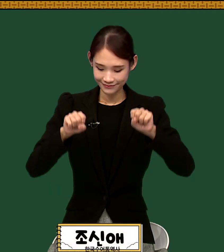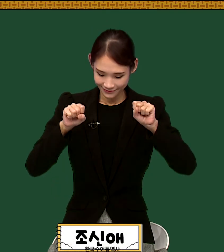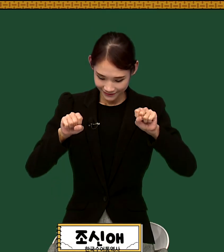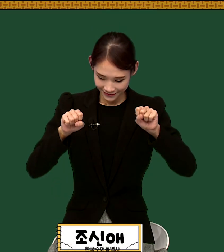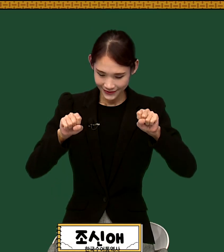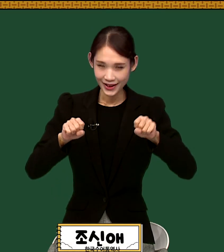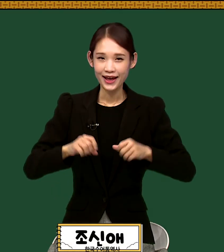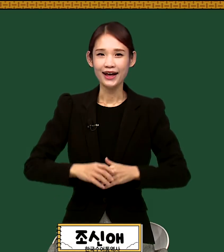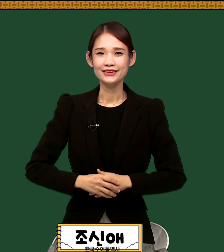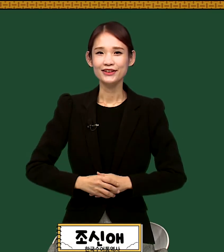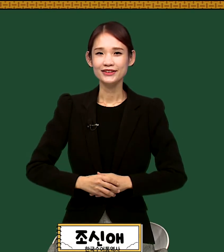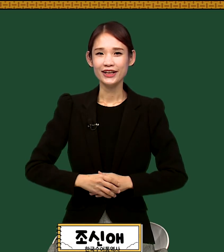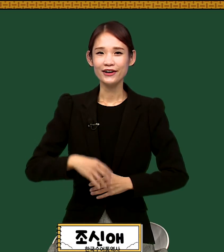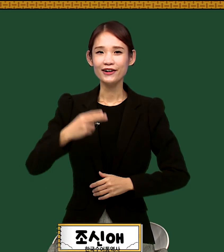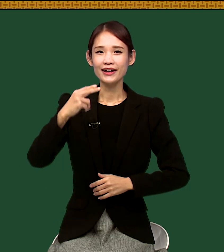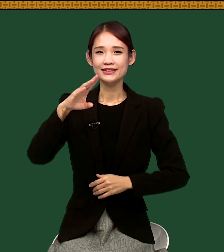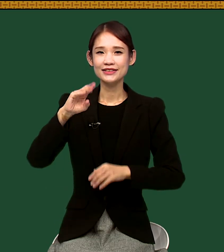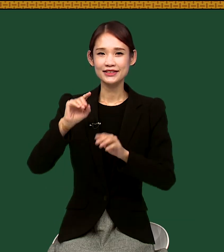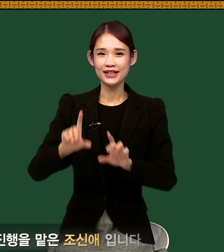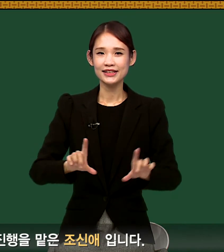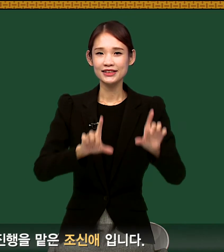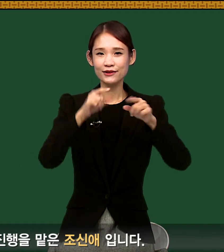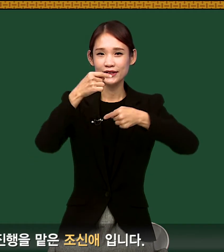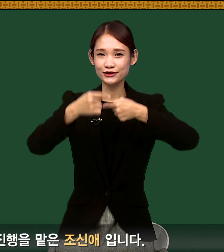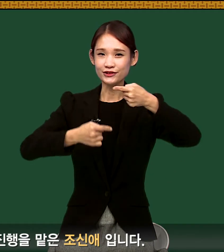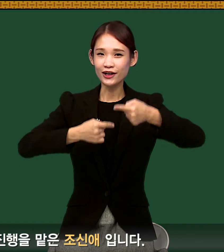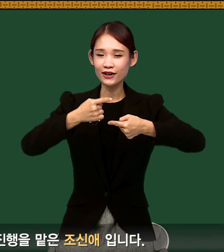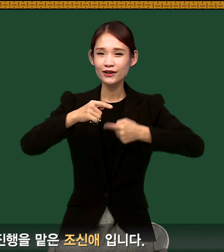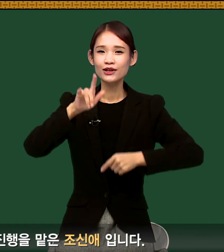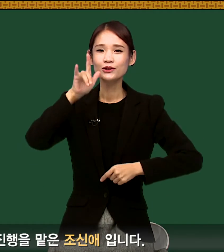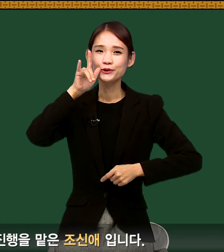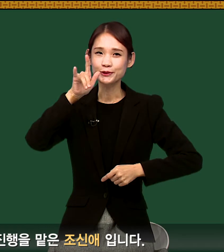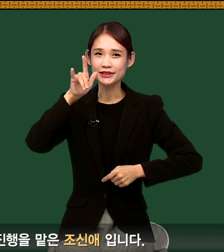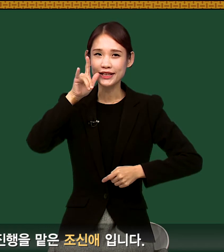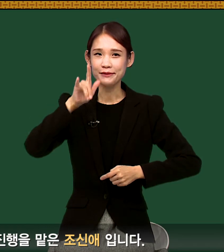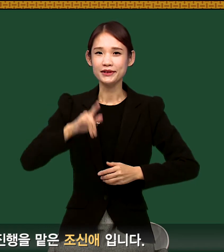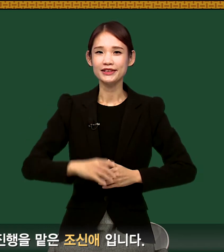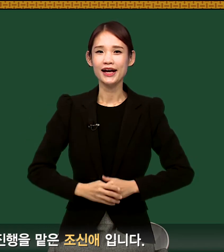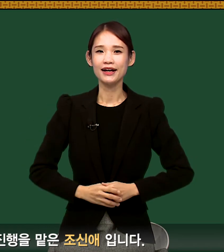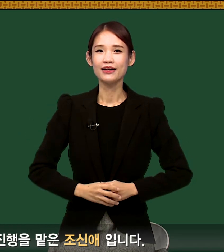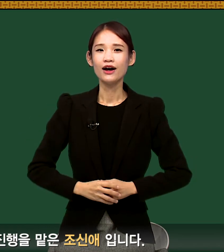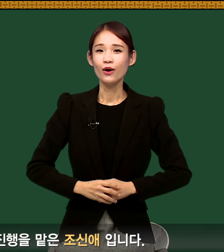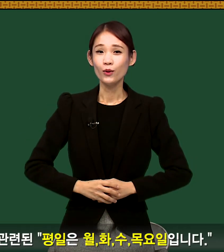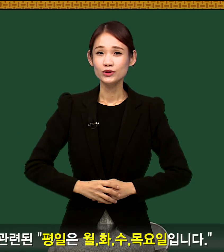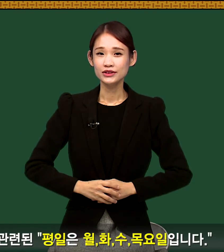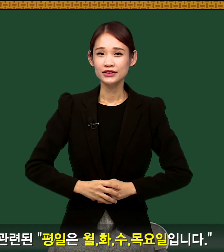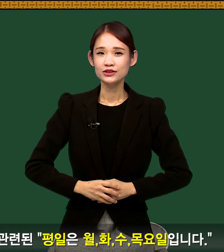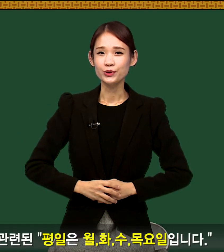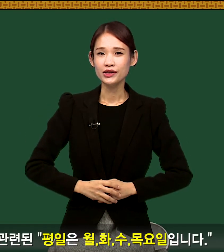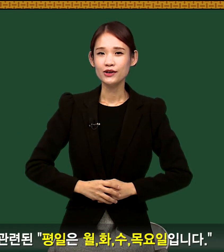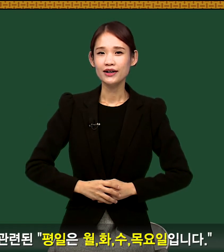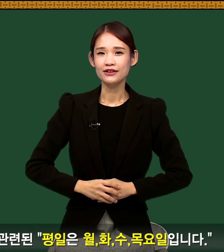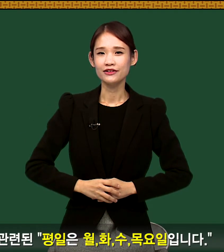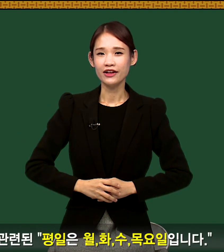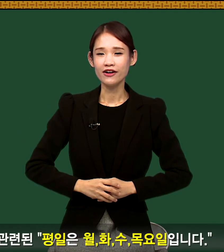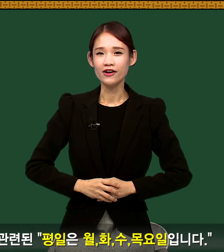안녕하세요. HCN 생활수어 조신혜입니다. 오늘은 요일과 관련되어